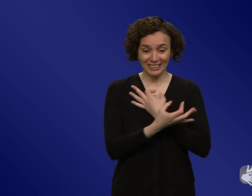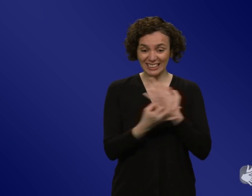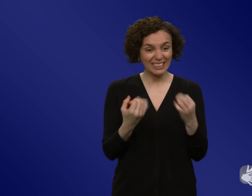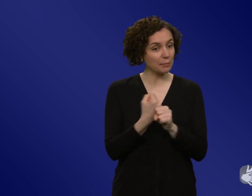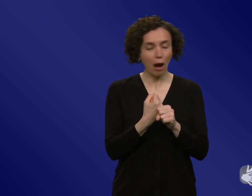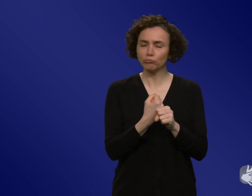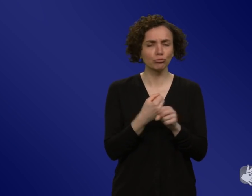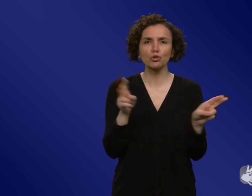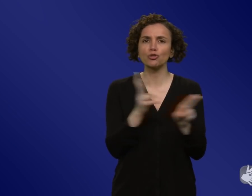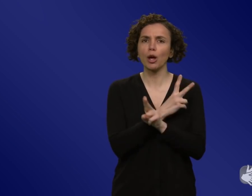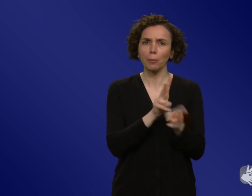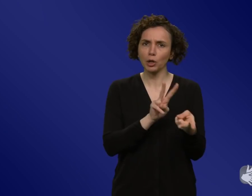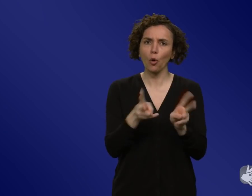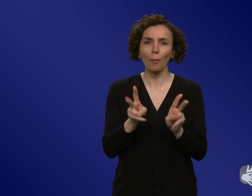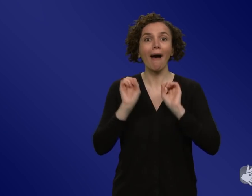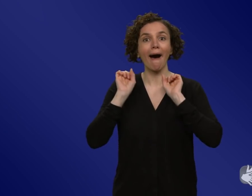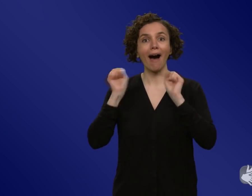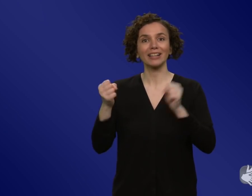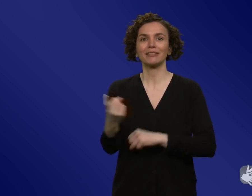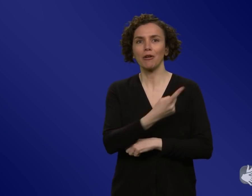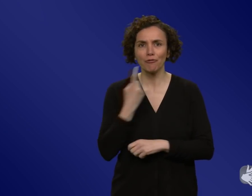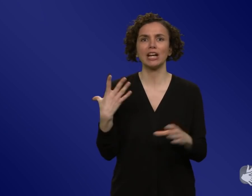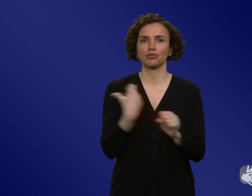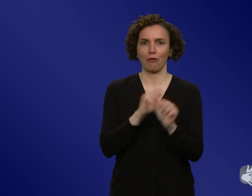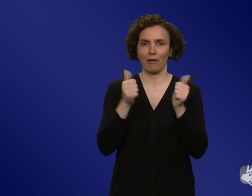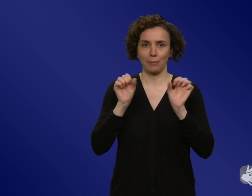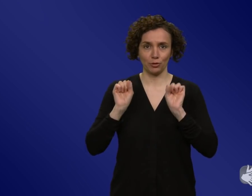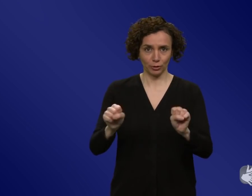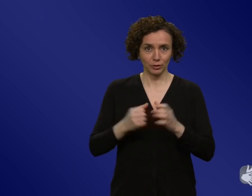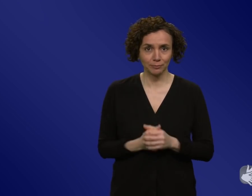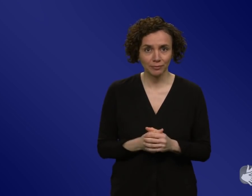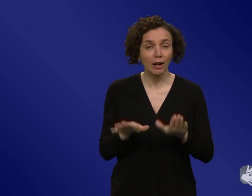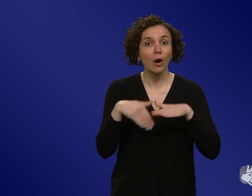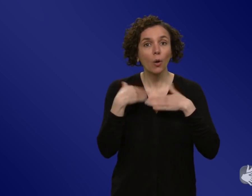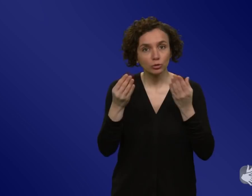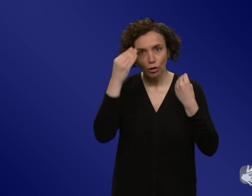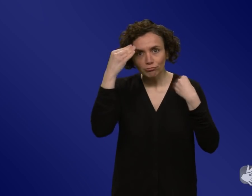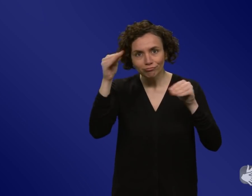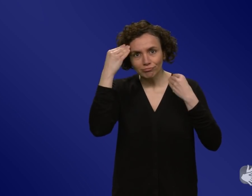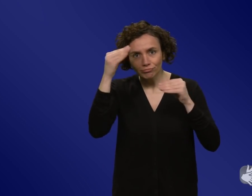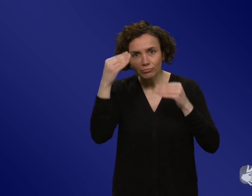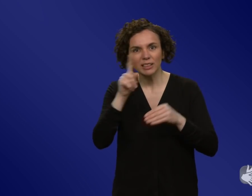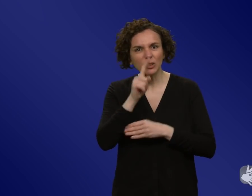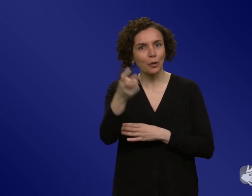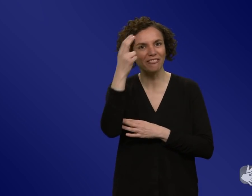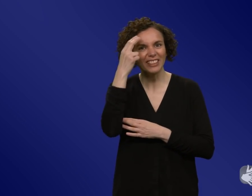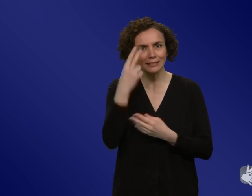Positives zu wenden und es waren, diese Briefings waren einfach mehr als nur Wissenstransfer oder der Bericht von neuen Zahlen.